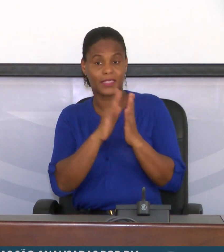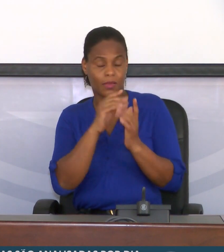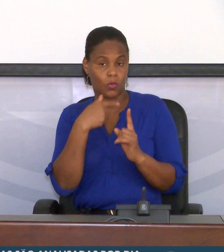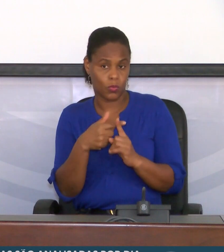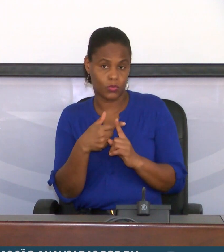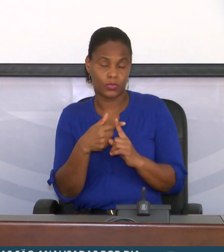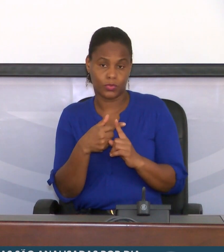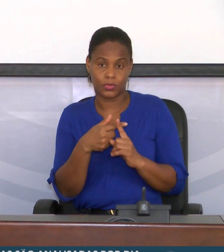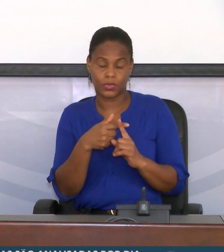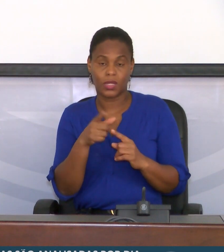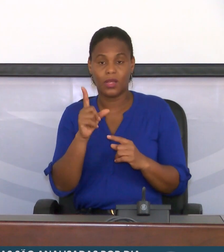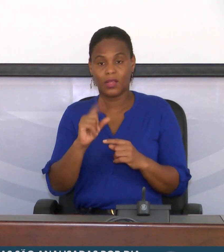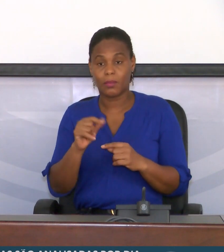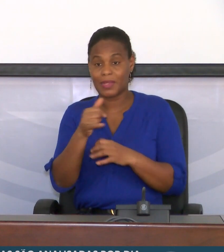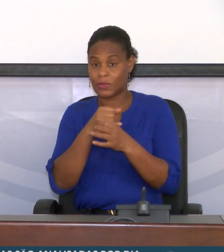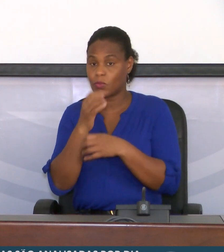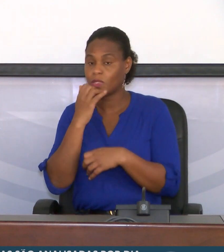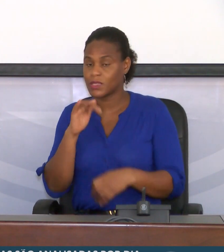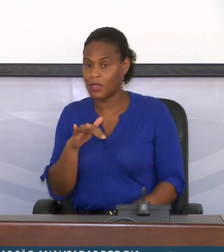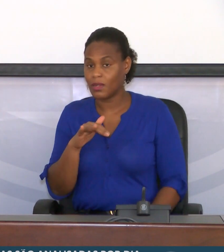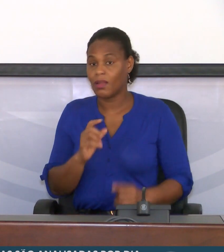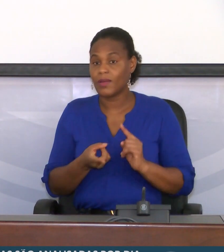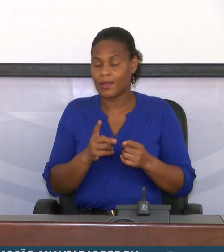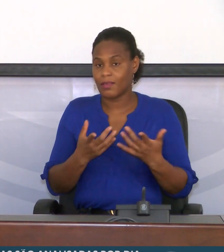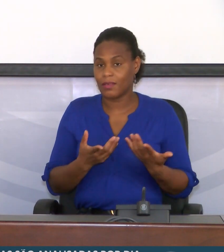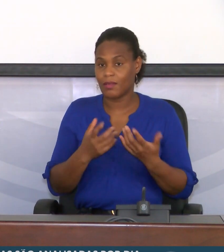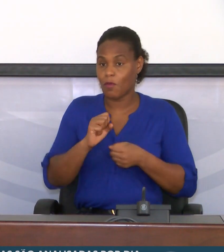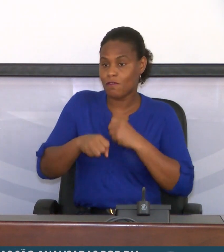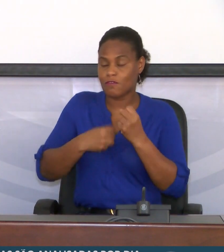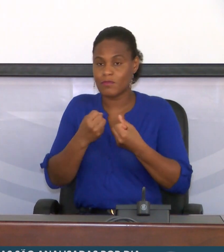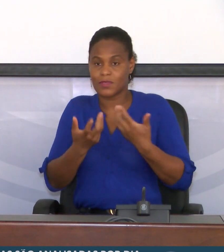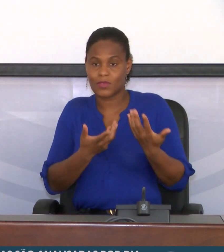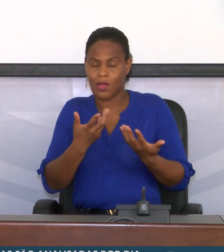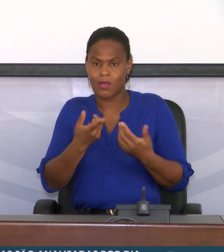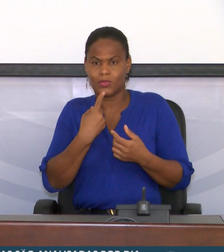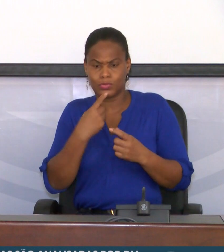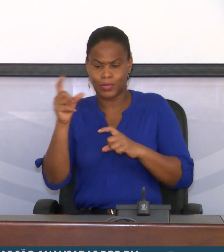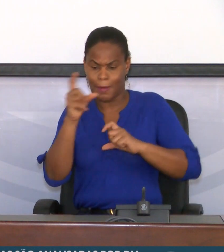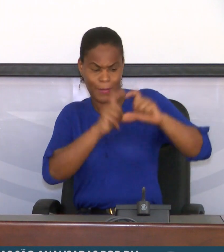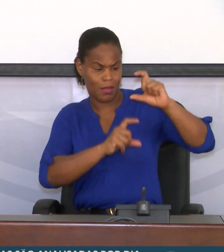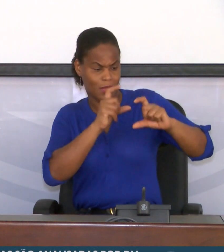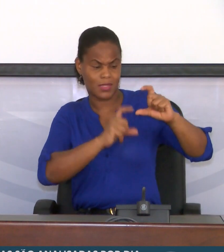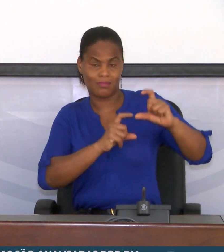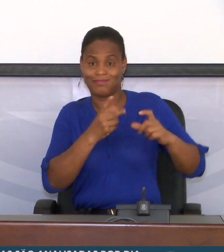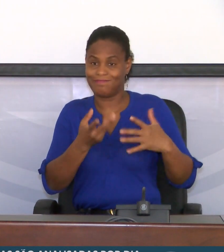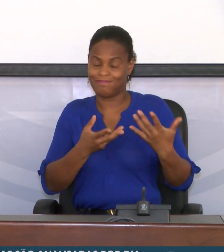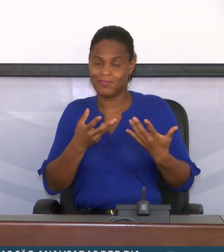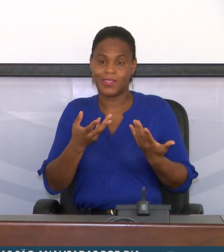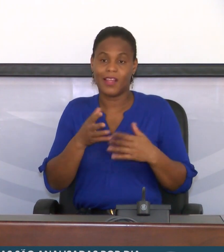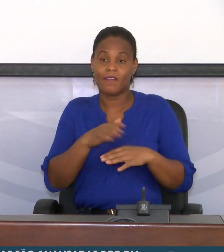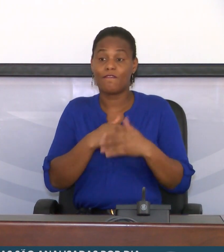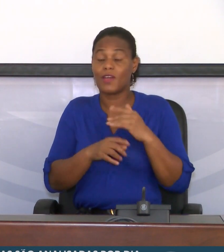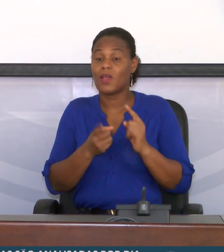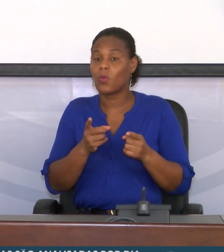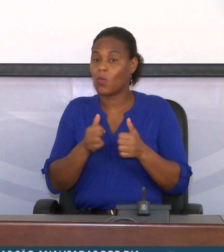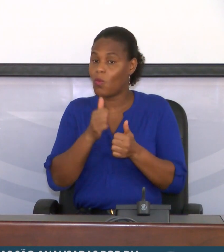e também no sal e que movimentou, portanto, muitas amostras. Isso levou a que